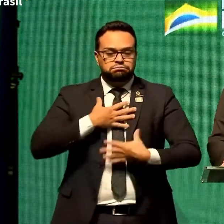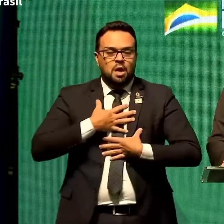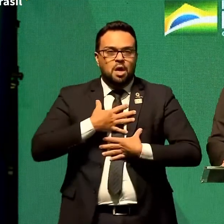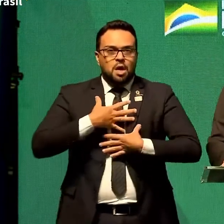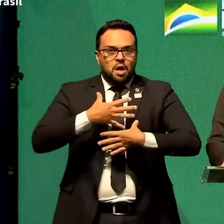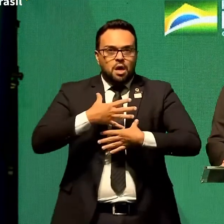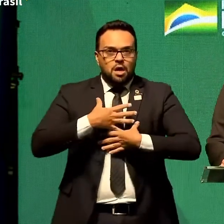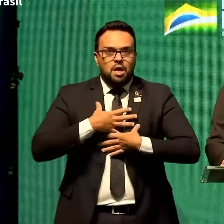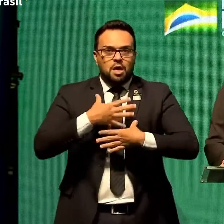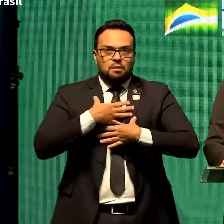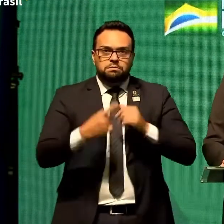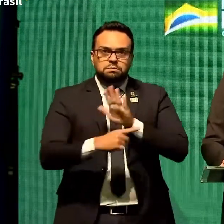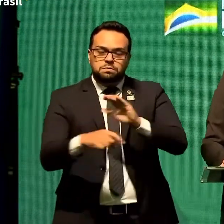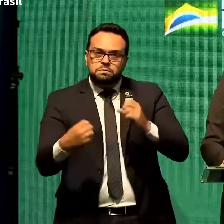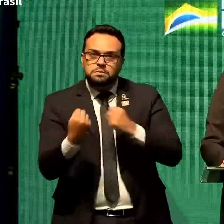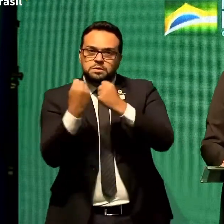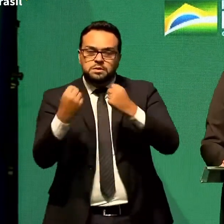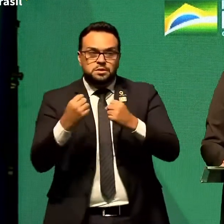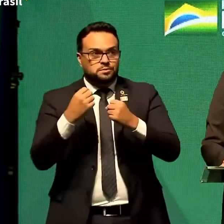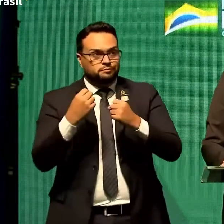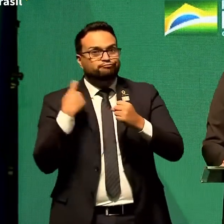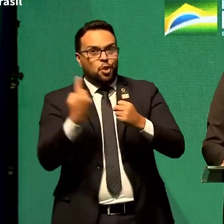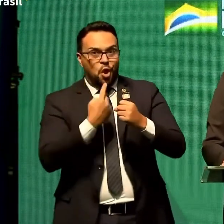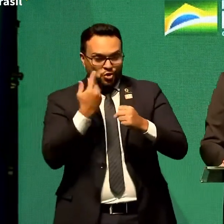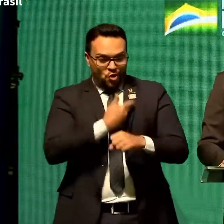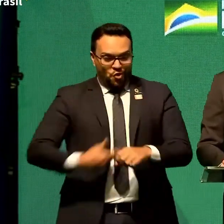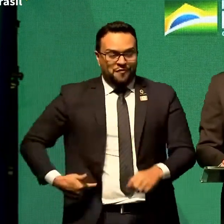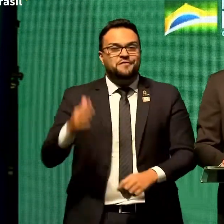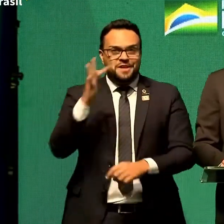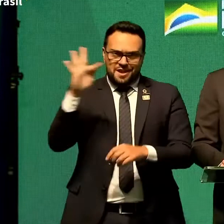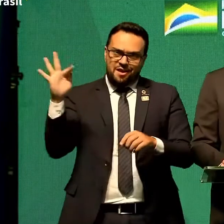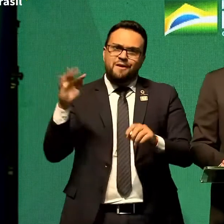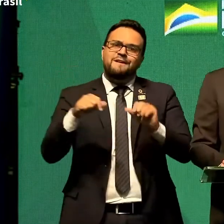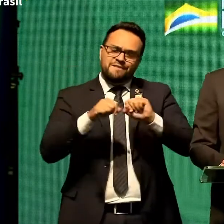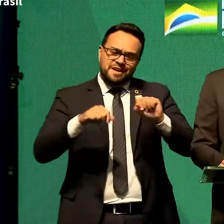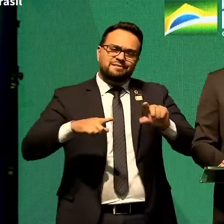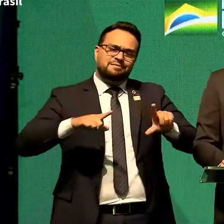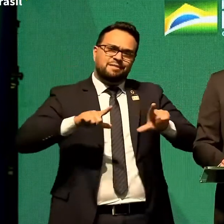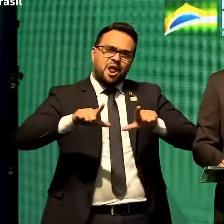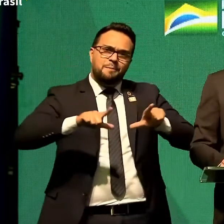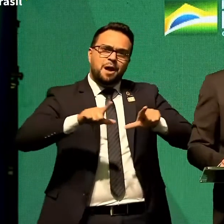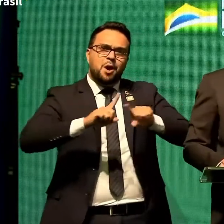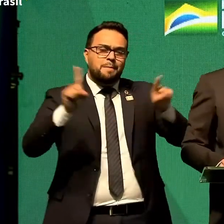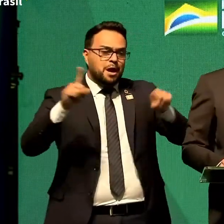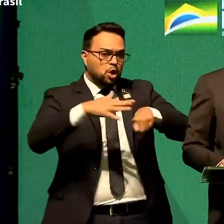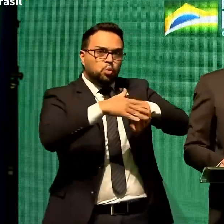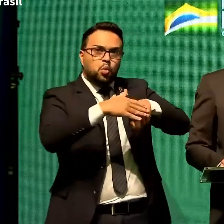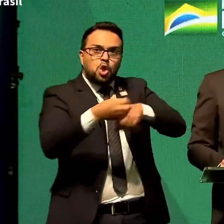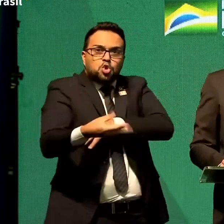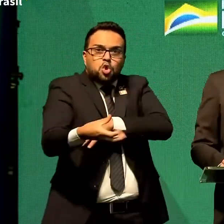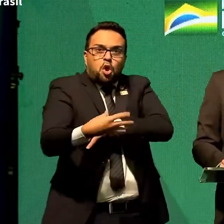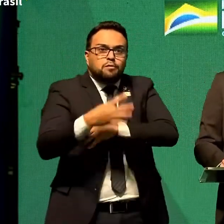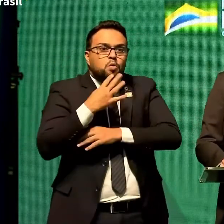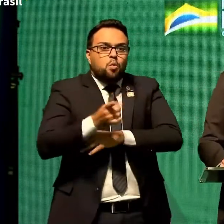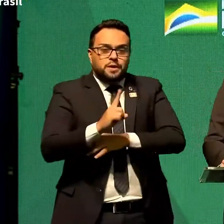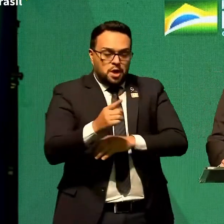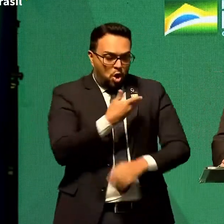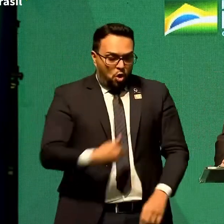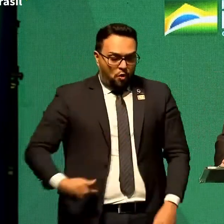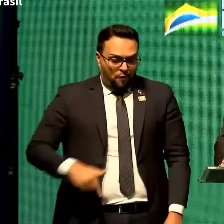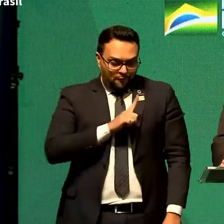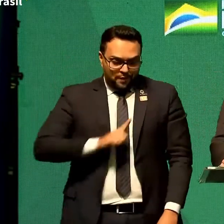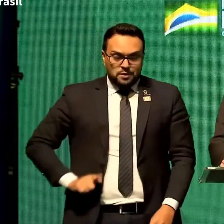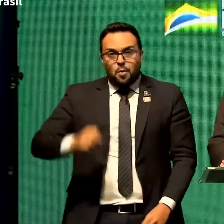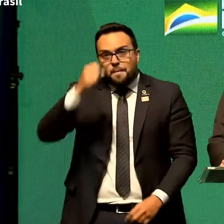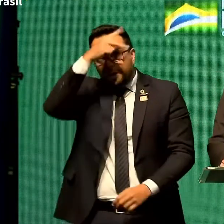Nós, governo federal, fizemos a nossa parte, mas era uma doença desconhecida por parte de governadores e prefeitos